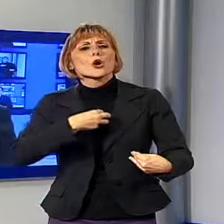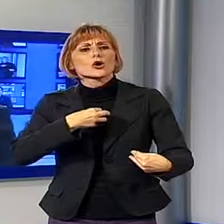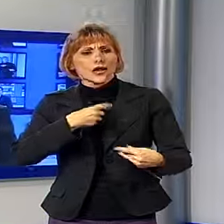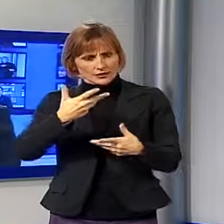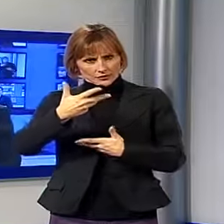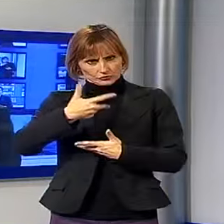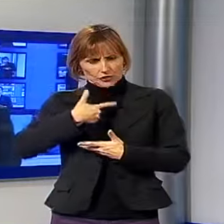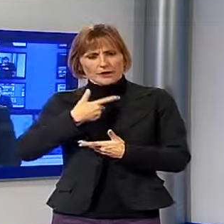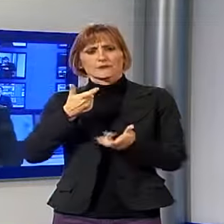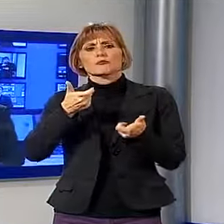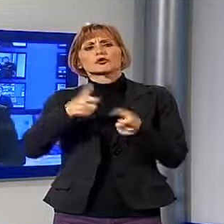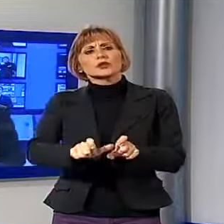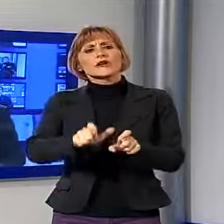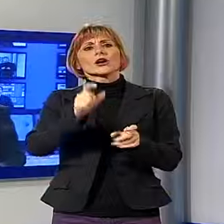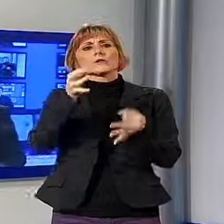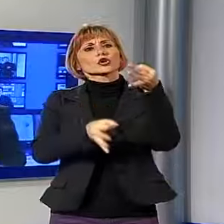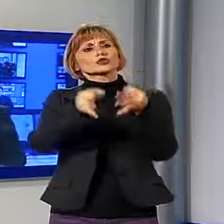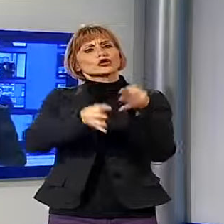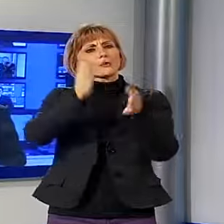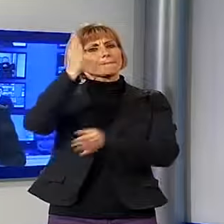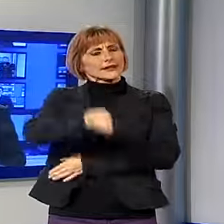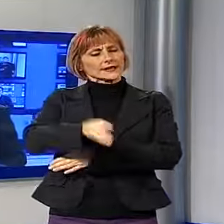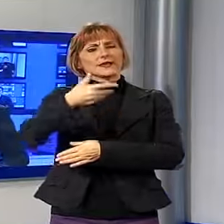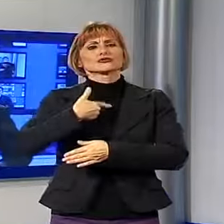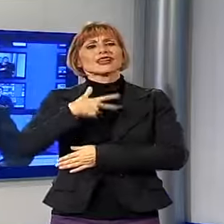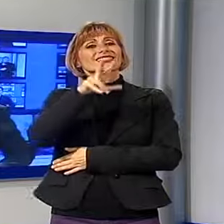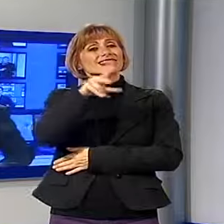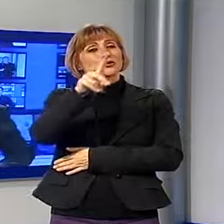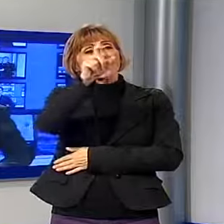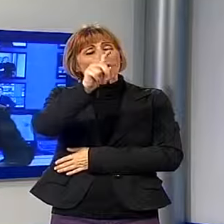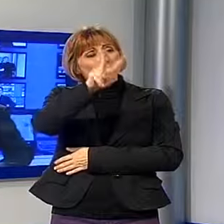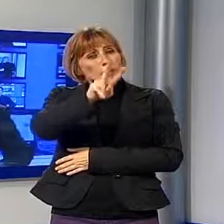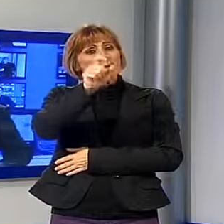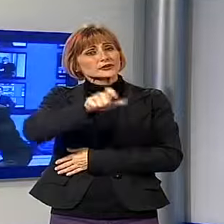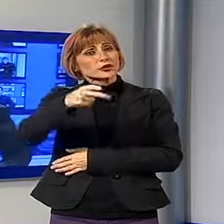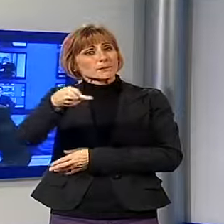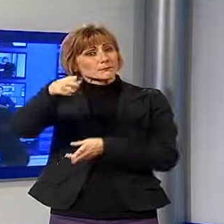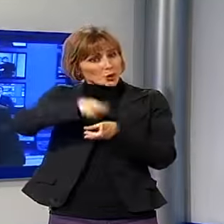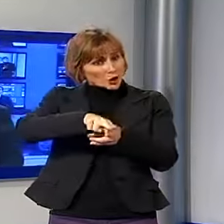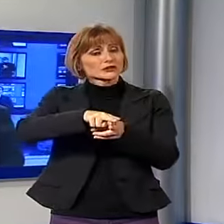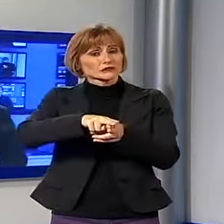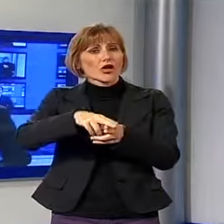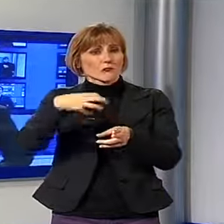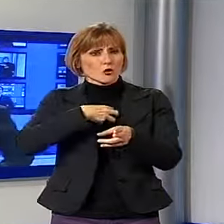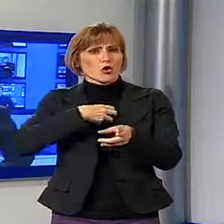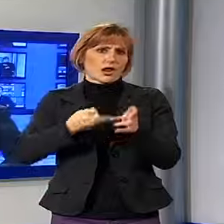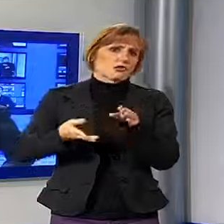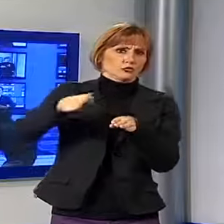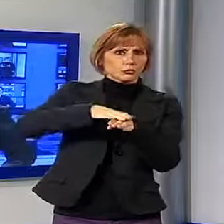penale, di fronte a 32 vittime, sono superiori. La lettera integrale potete trovarla sul nostro